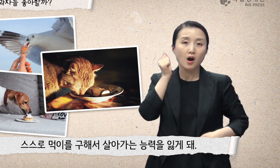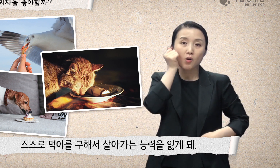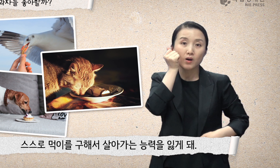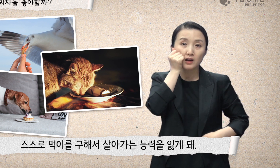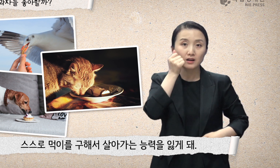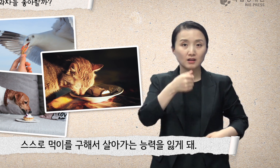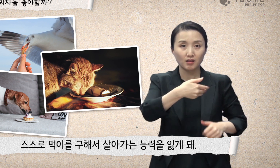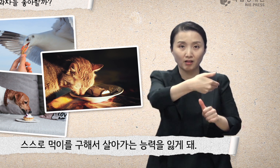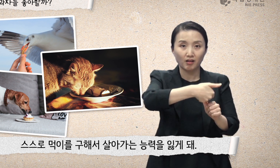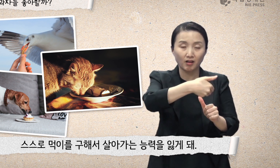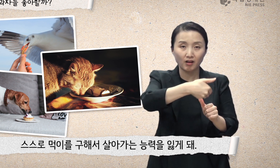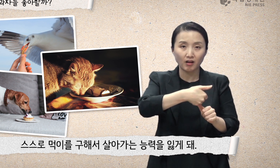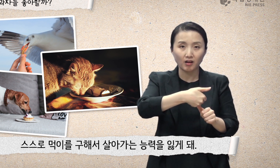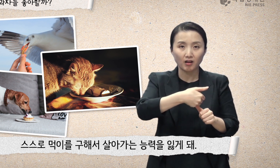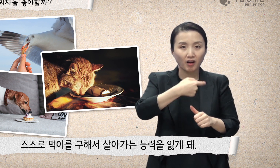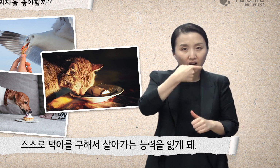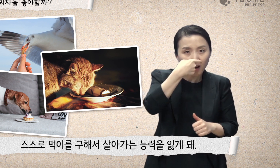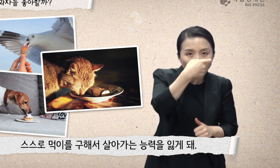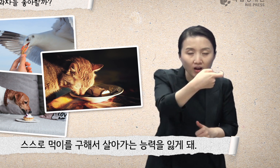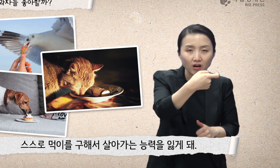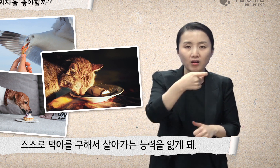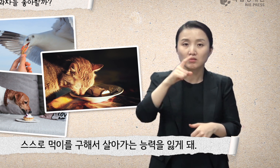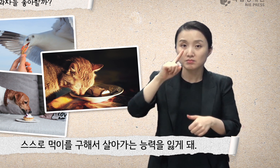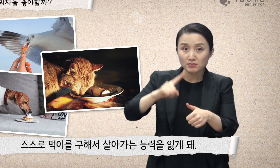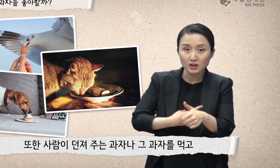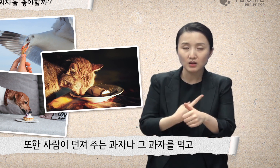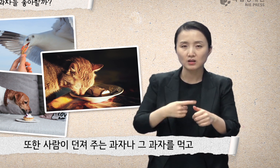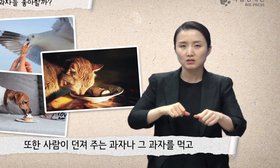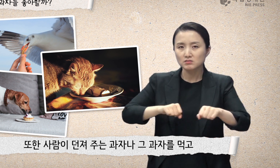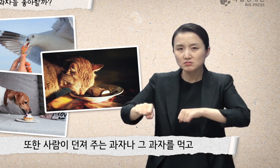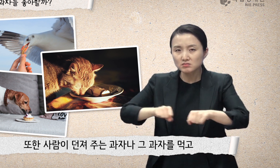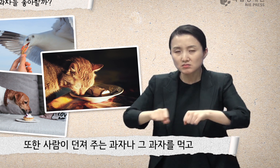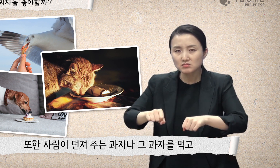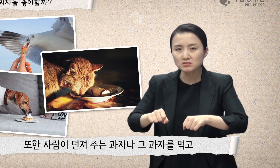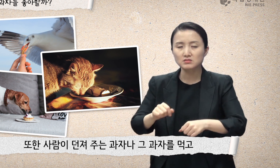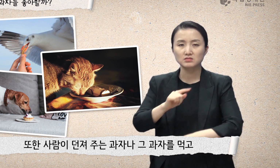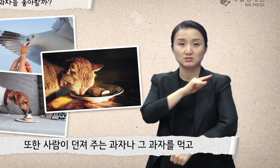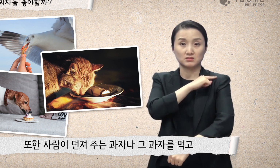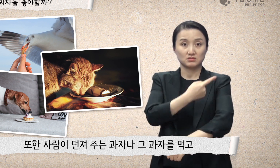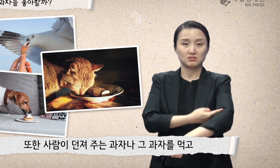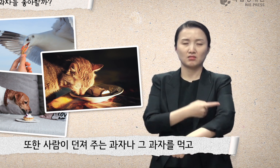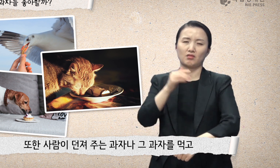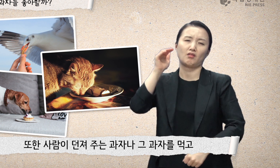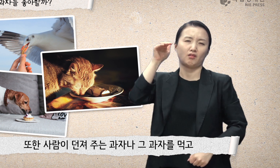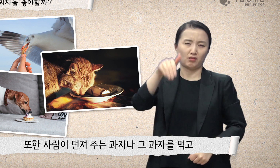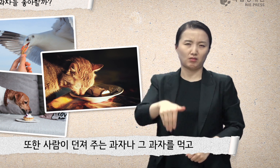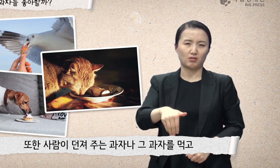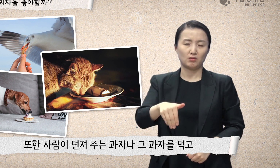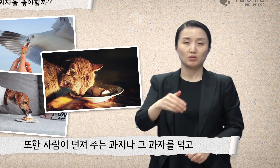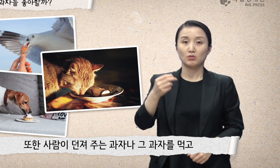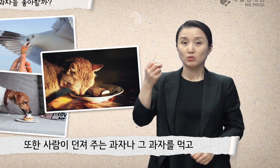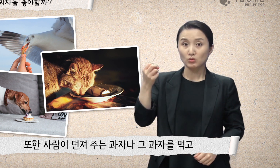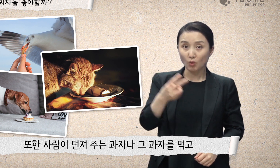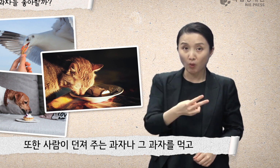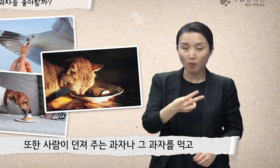구해서 살아가는 능력을 잃게 돼. 또한 사람이 던져주는 과자나 그 과자를 먹고